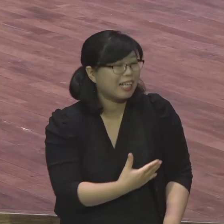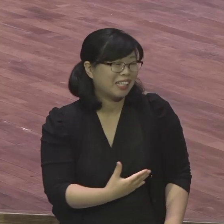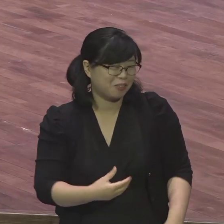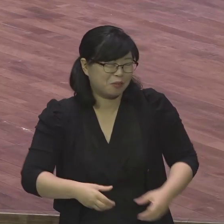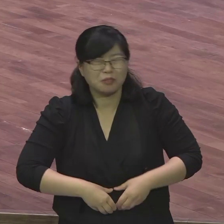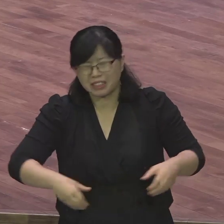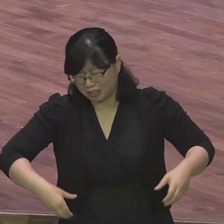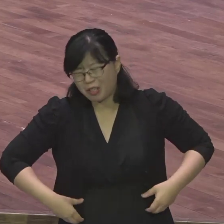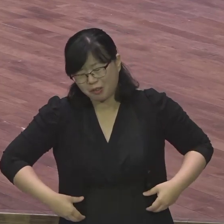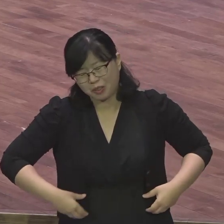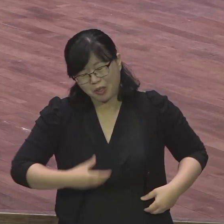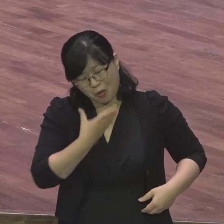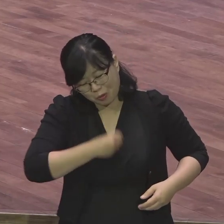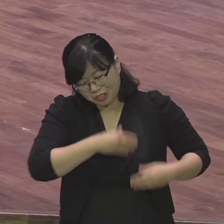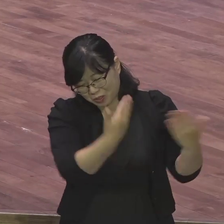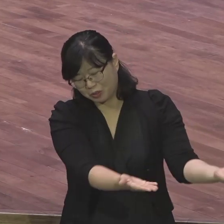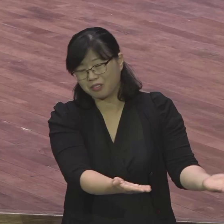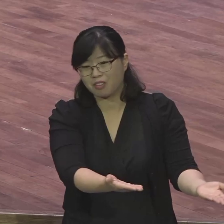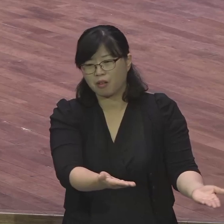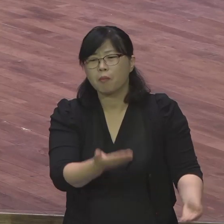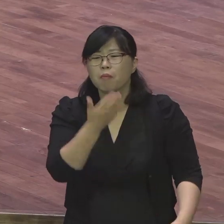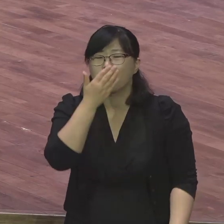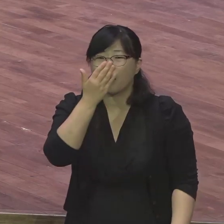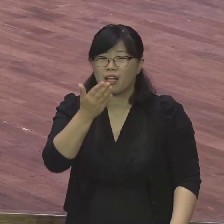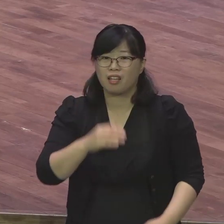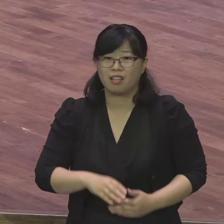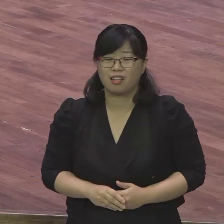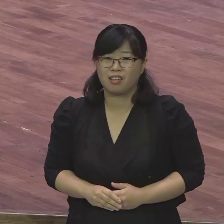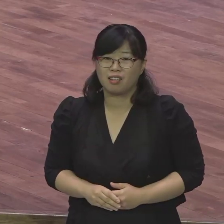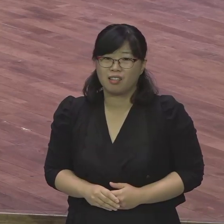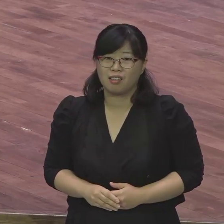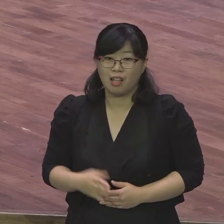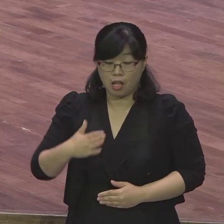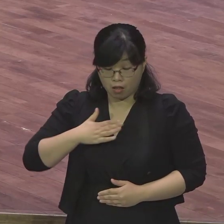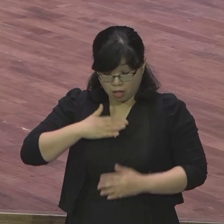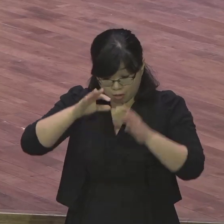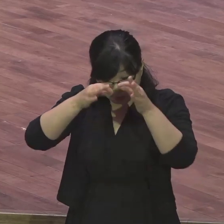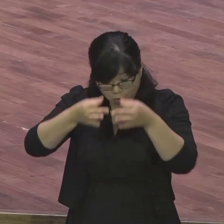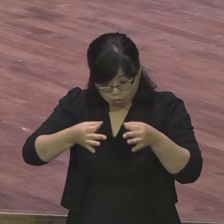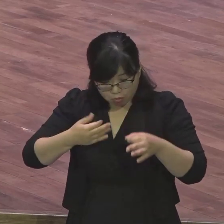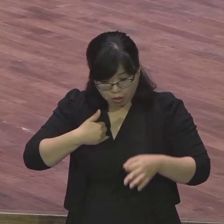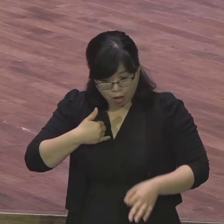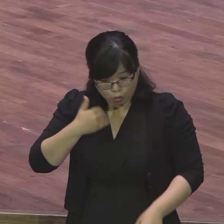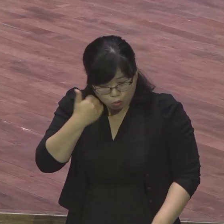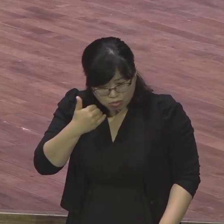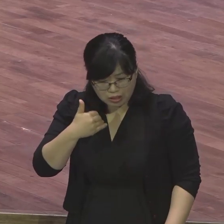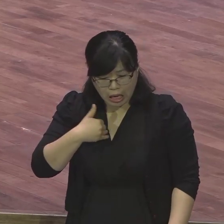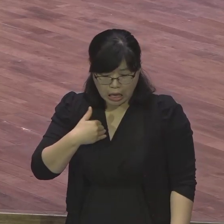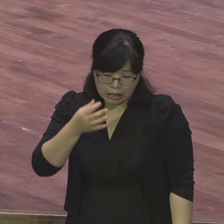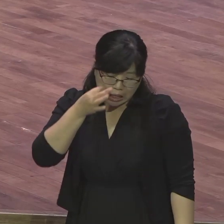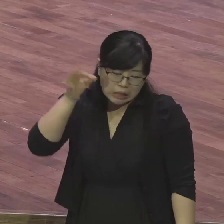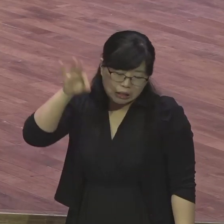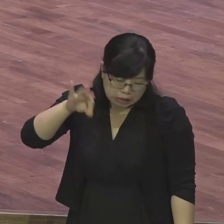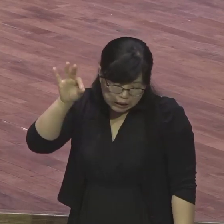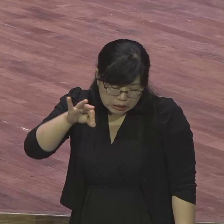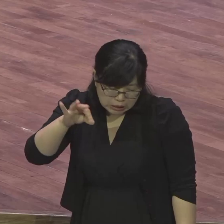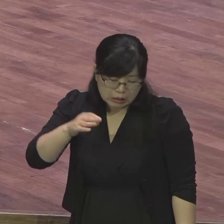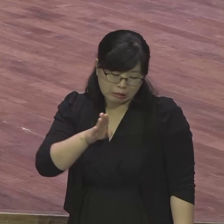자기 자신을 모르니까 자기 자신을 모르니까 어마어마 변화된 자기 신분 예수님과 변화된 걸 모르니까